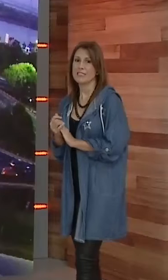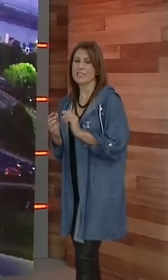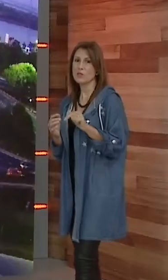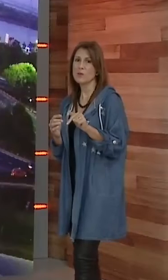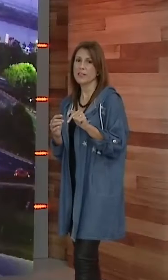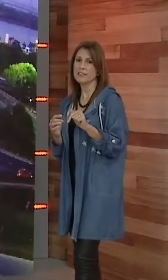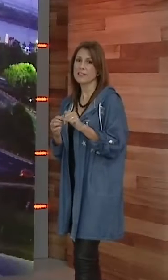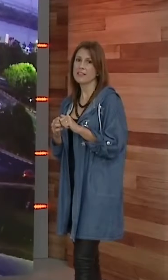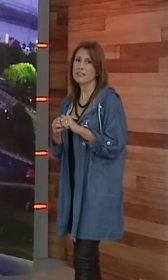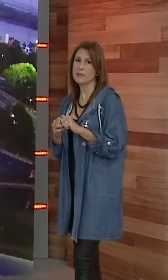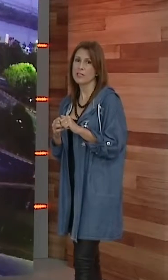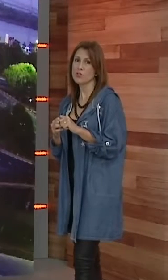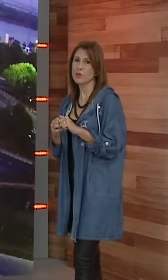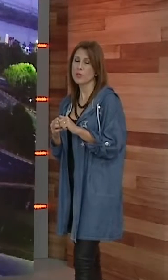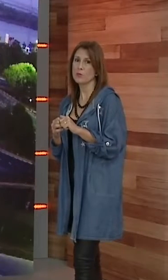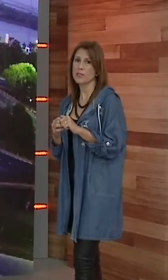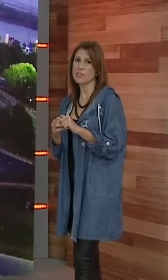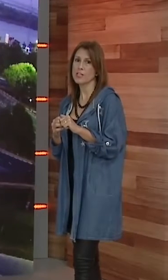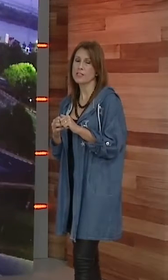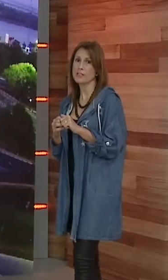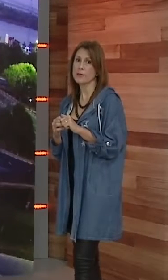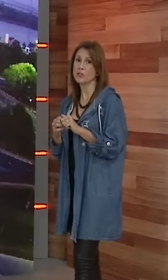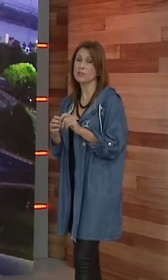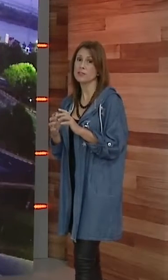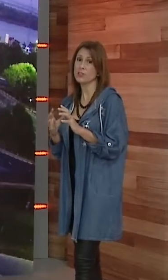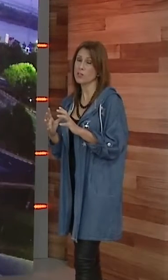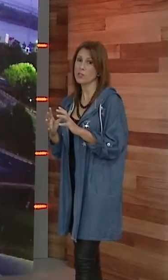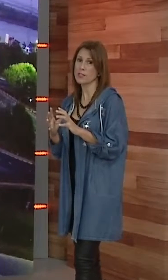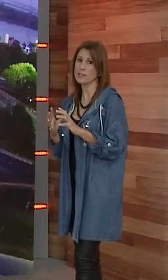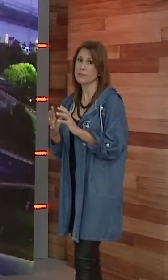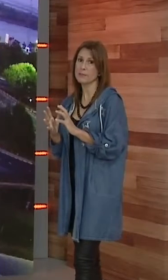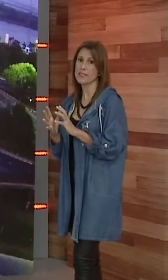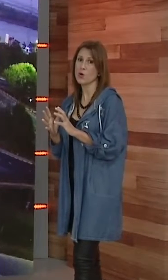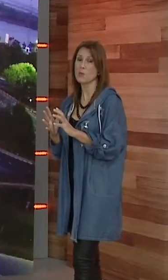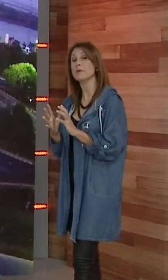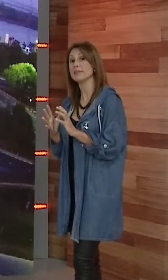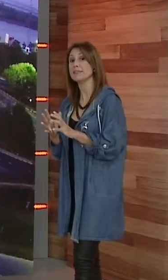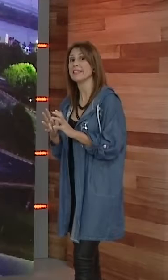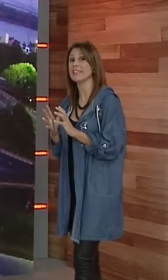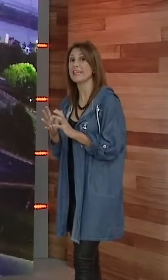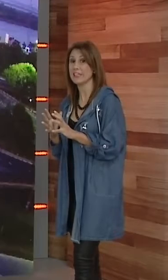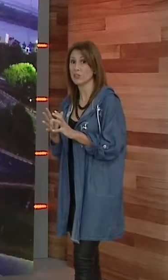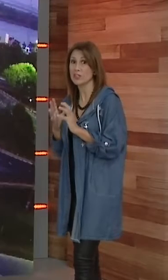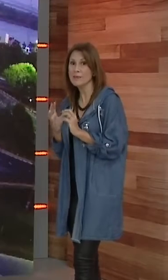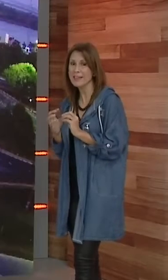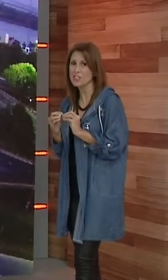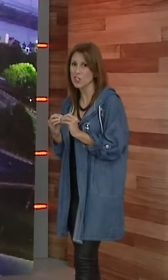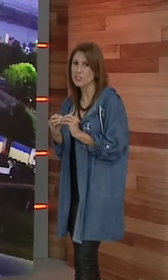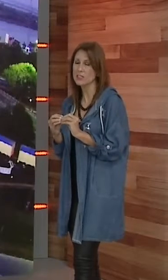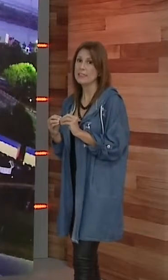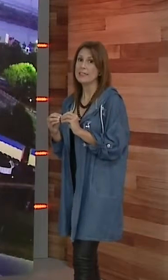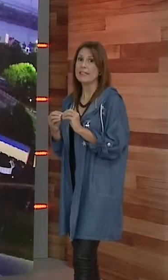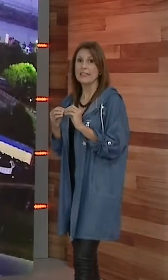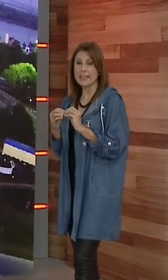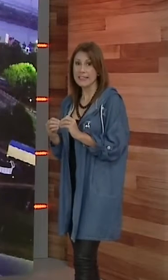Se anuncia para esta tarde el seminario sobre comunicación accesible, donde entre otras cosas está pensado con perspectiva de género. Temas que